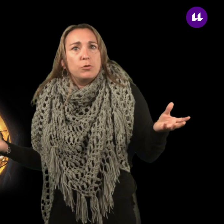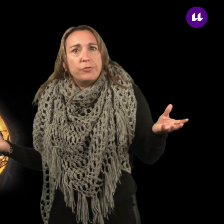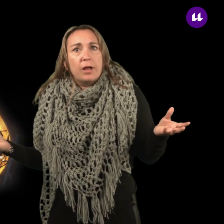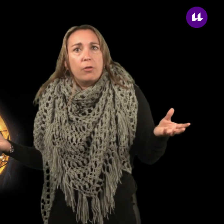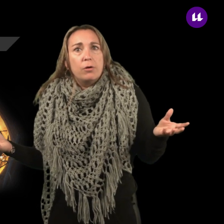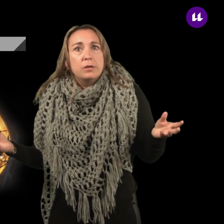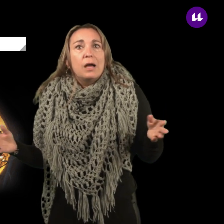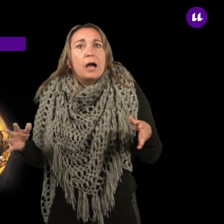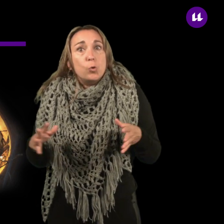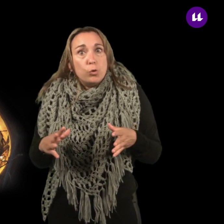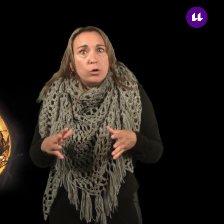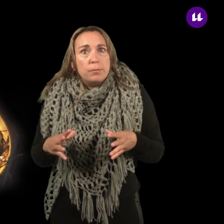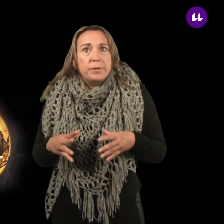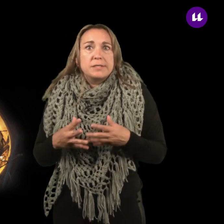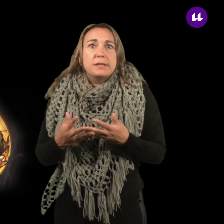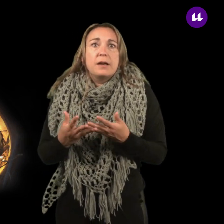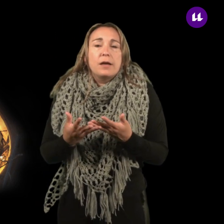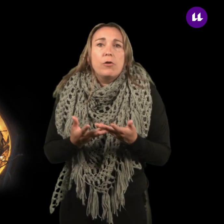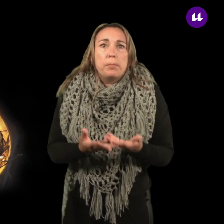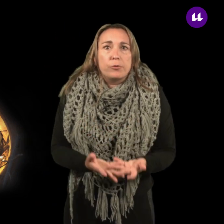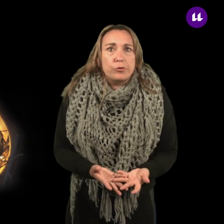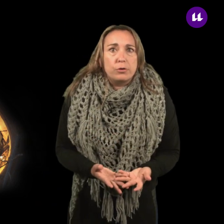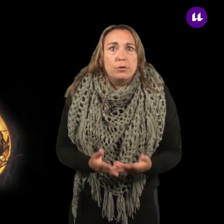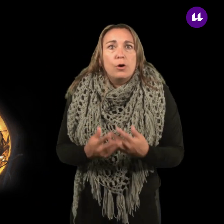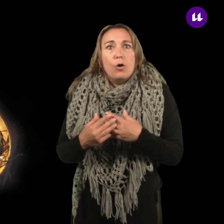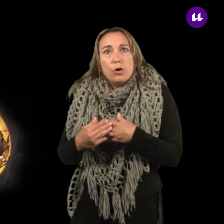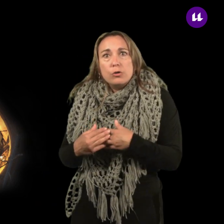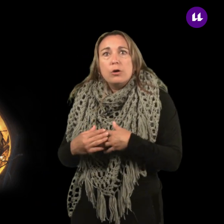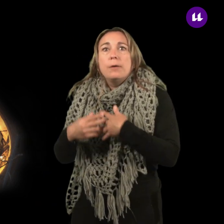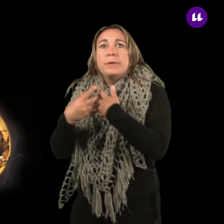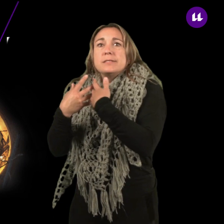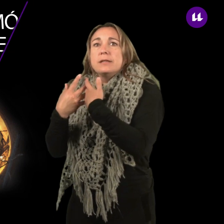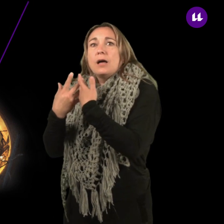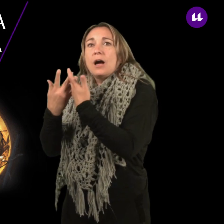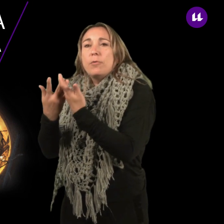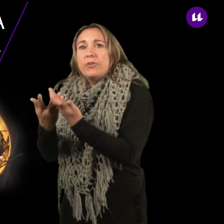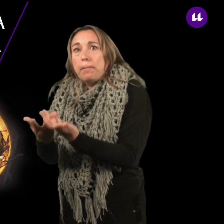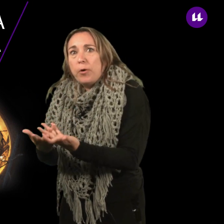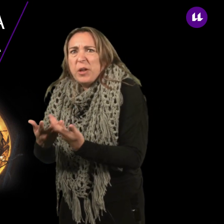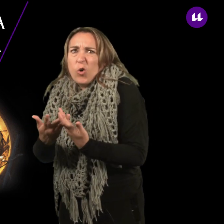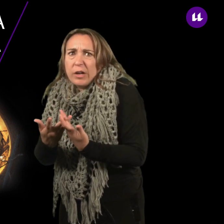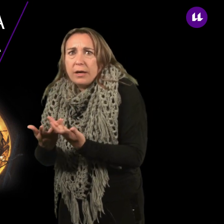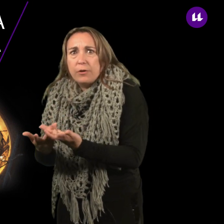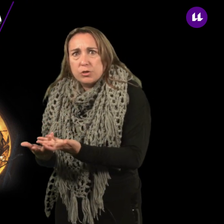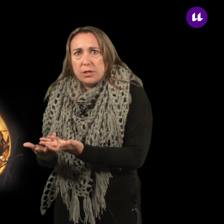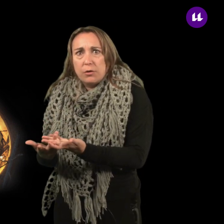confinados. Algunos presentan riesgo de explosión, otros presentan atmósferas pobres o ricas en oxígeno,